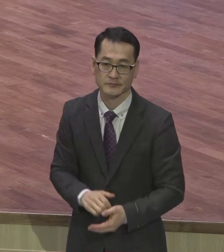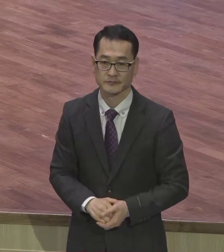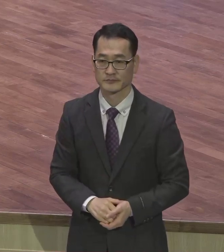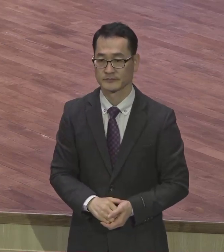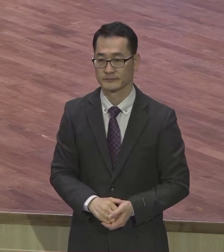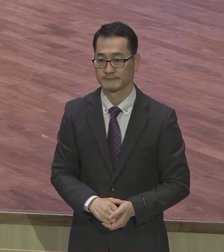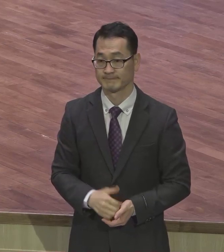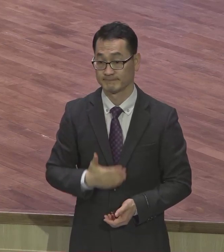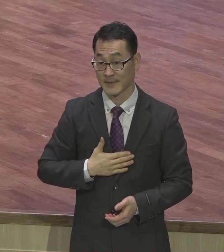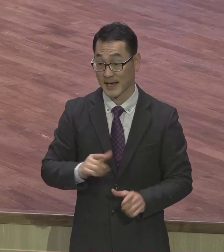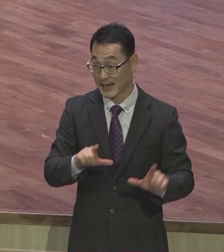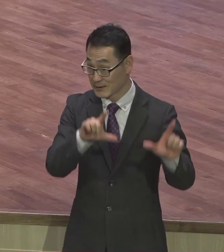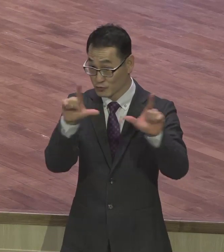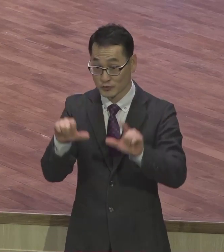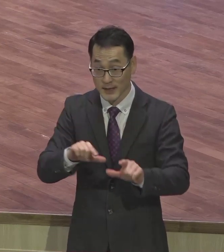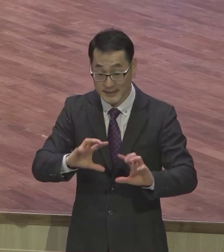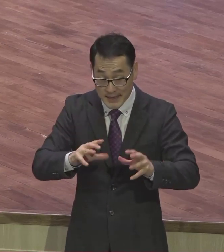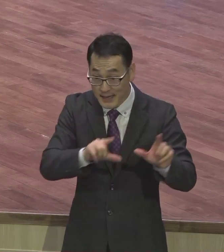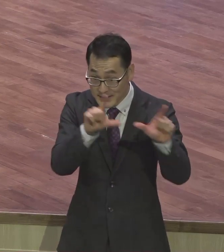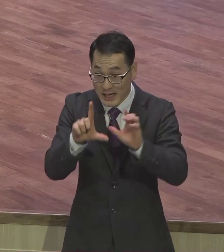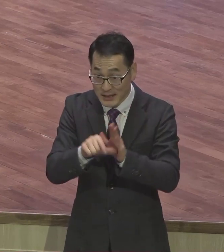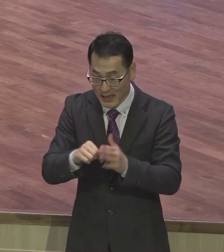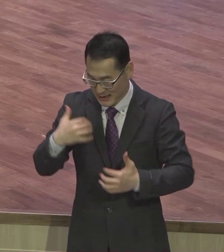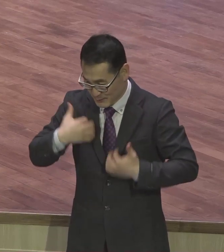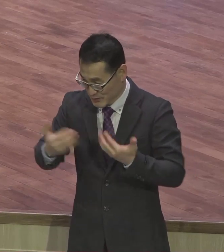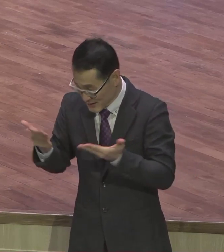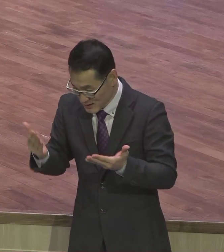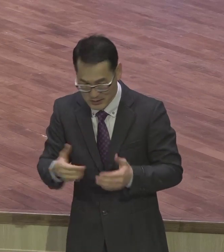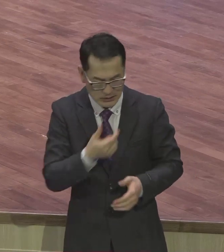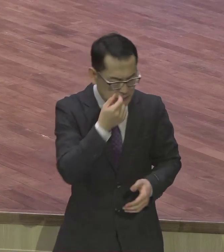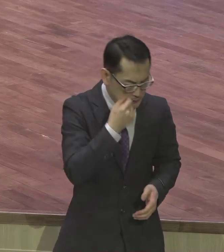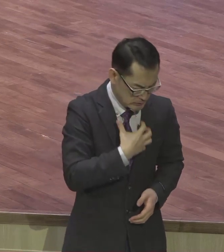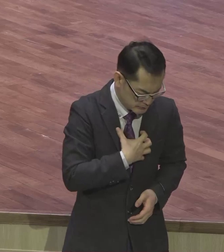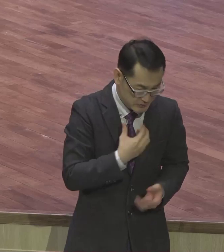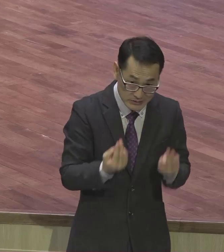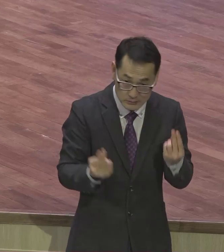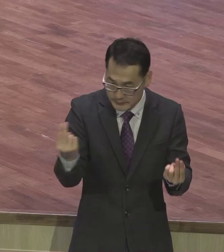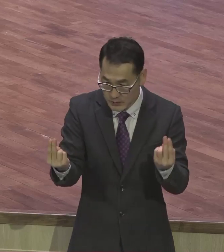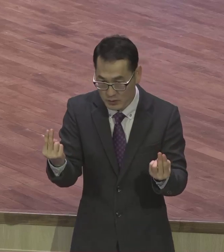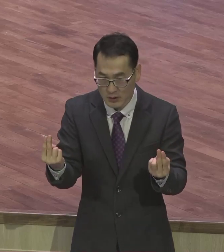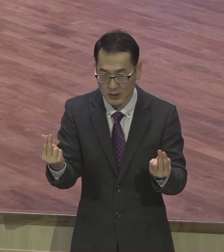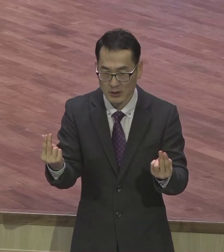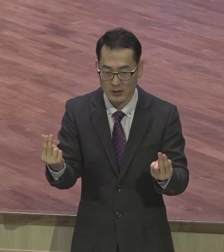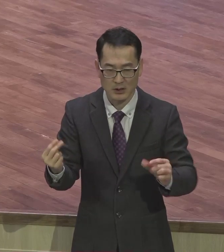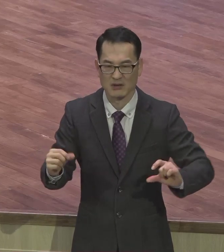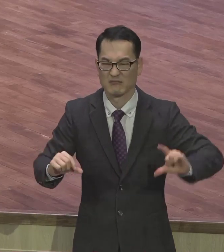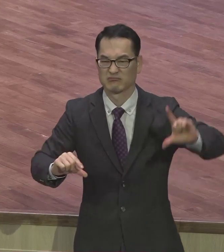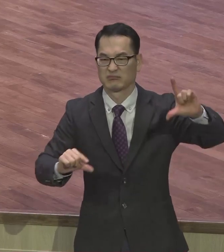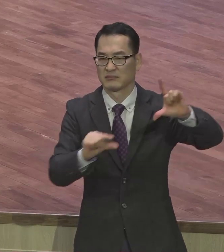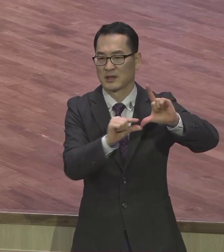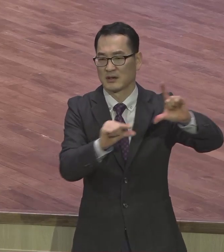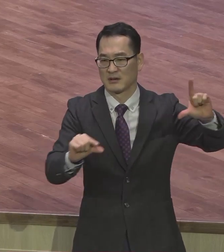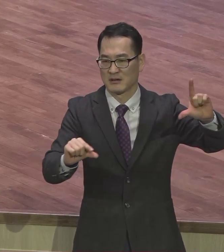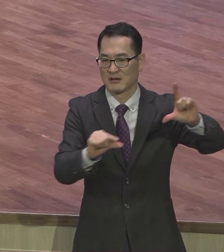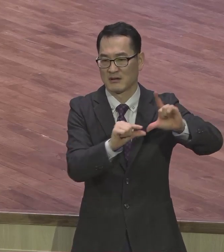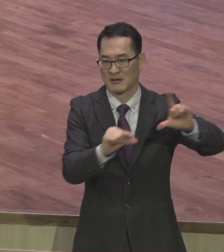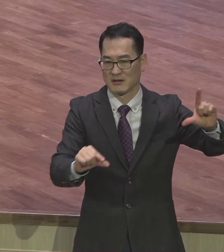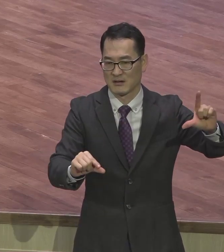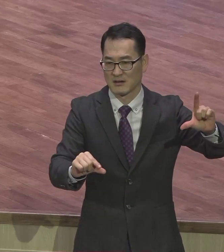기쁜 일보다 슬픈 일이 너무 많아가지고 얼굴들이 우리 한국 사람은요 세계에서 가장 심각한 얼굴이에요 좋게